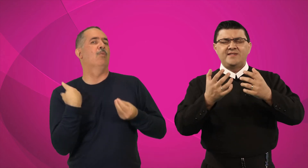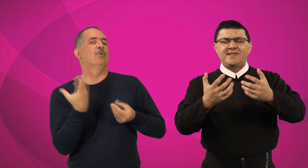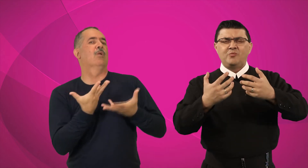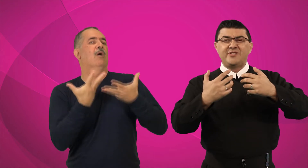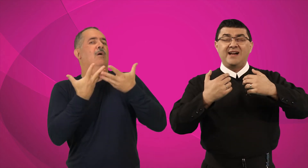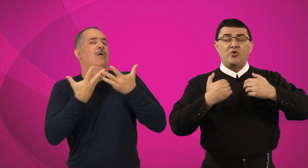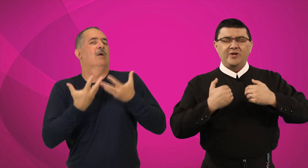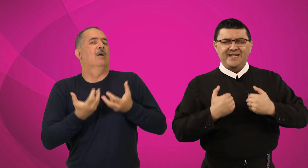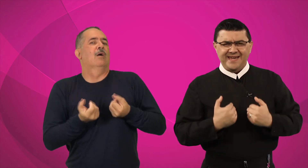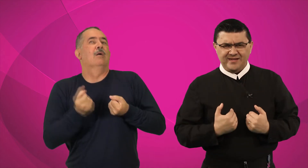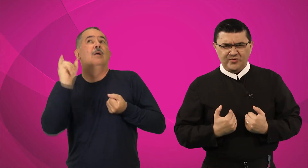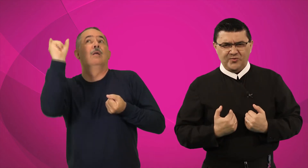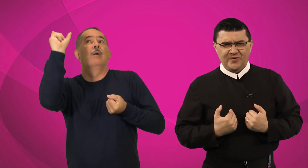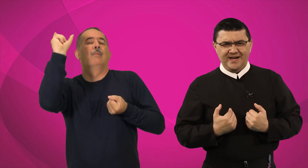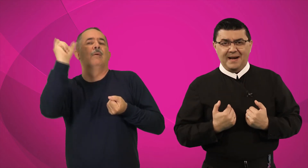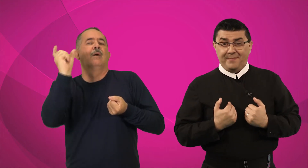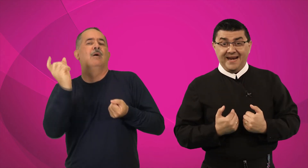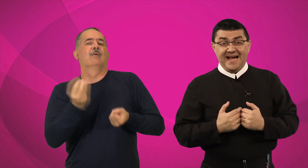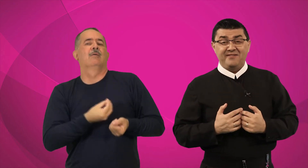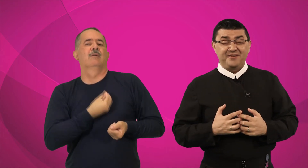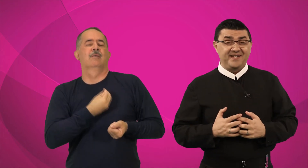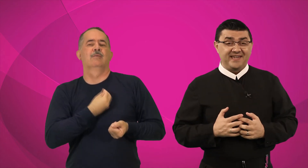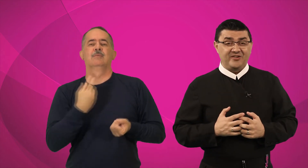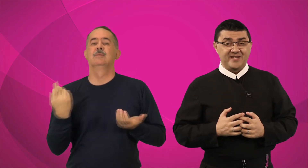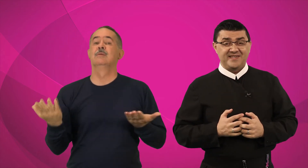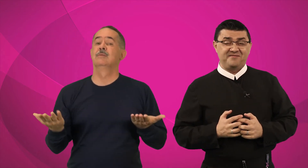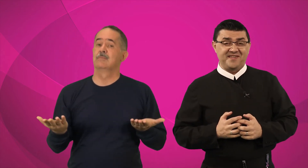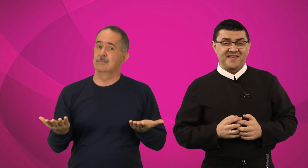estamos acolhendo a palavra em nossa vida?